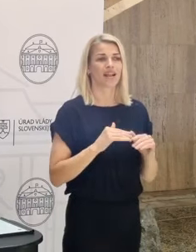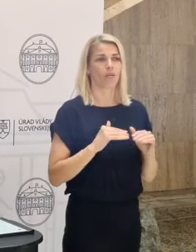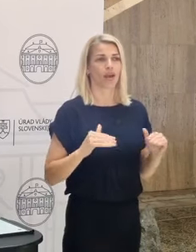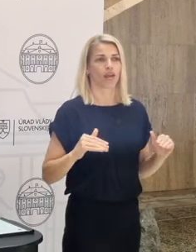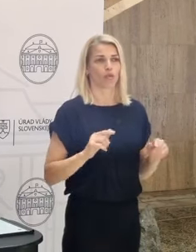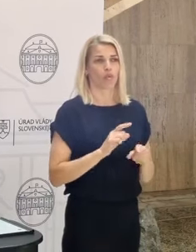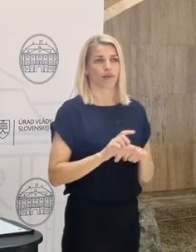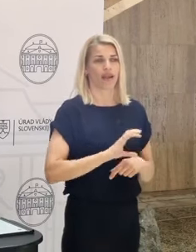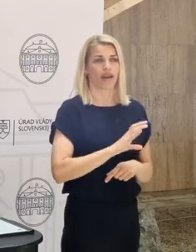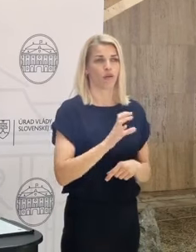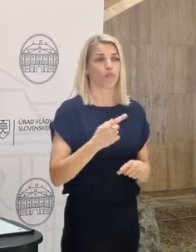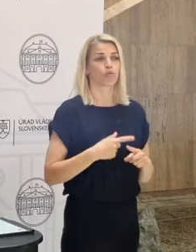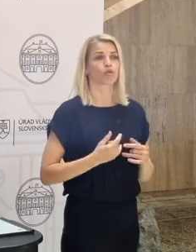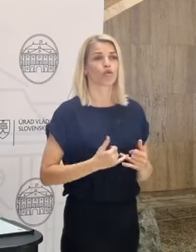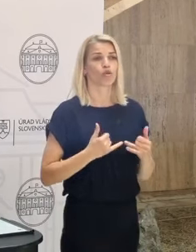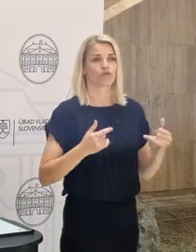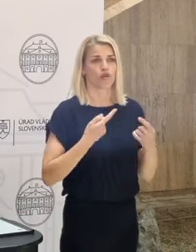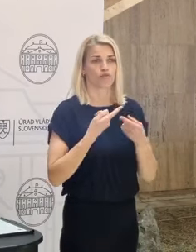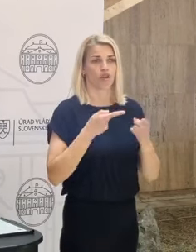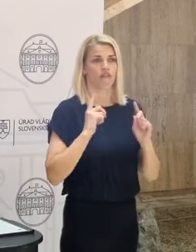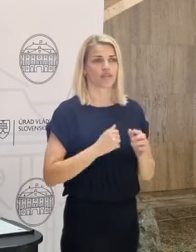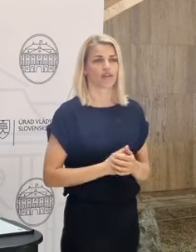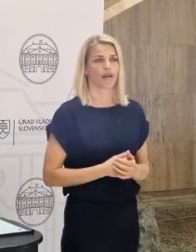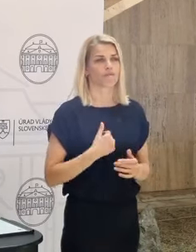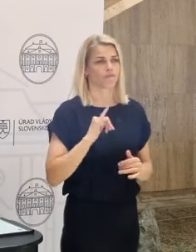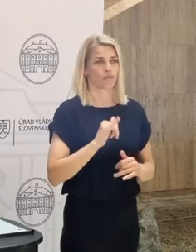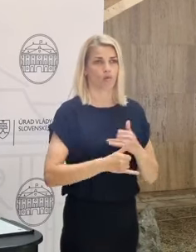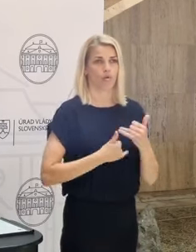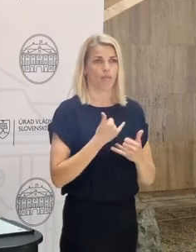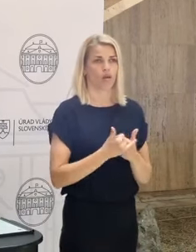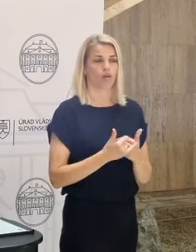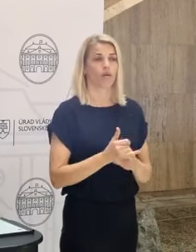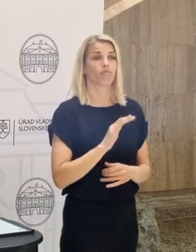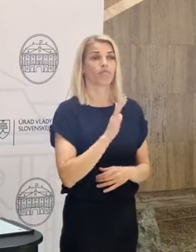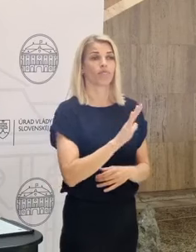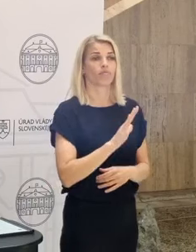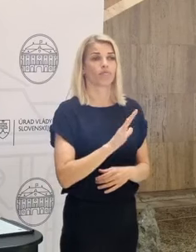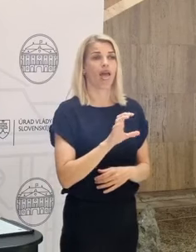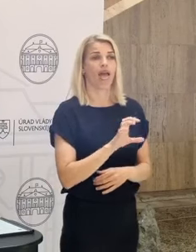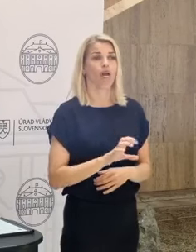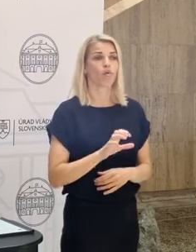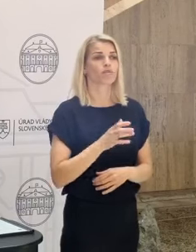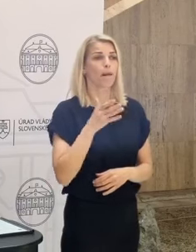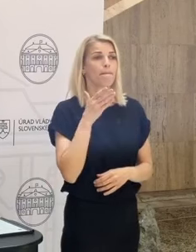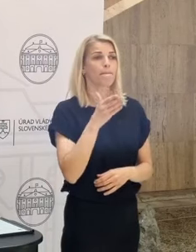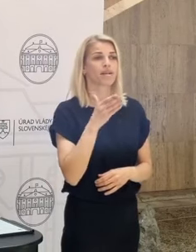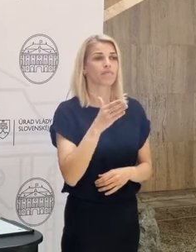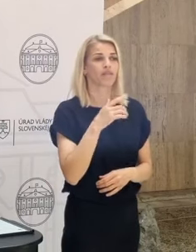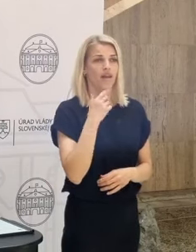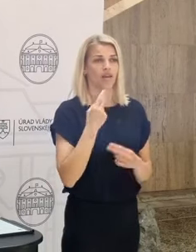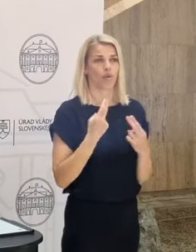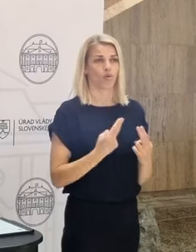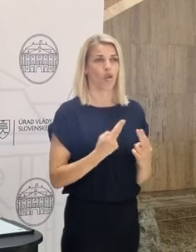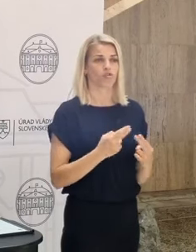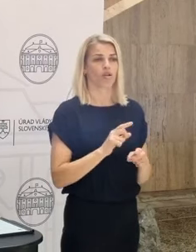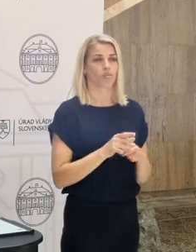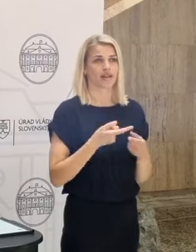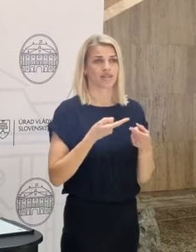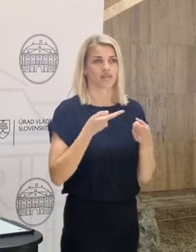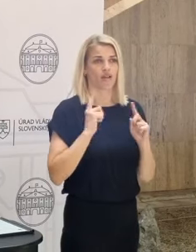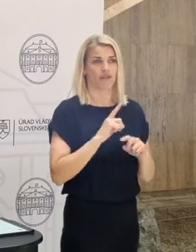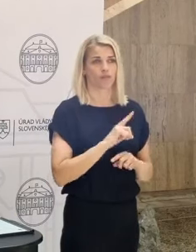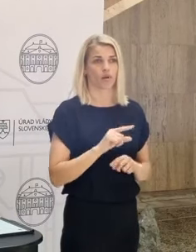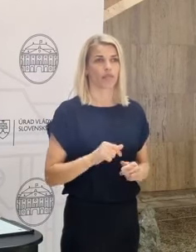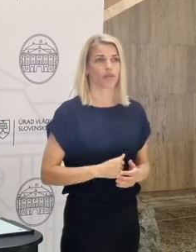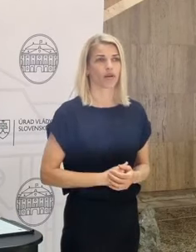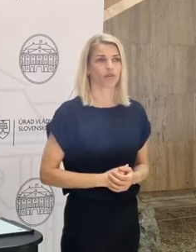a pre rozvoj Slovenska. Zopakujem to. Ich európska perspektíva je kľúčová pre Slovensko.